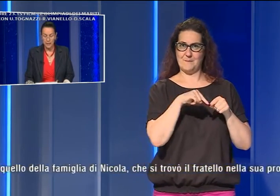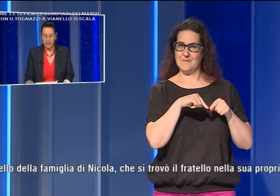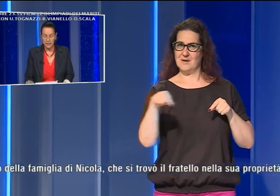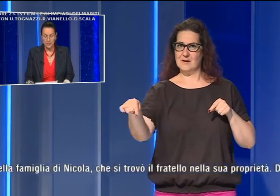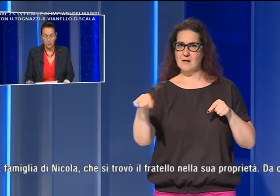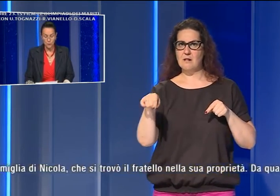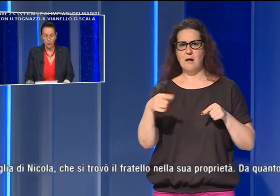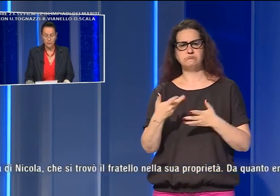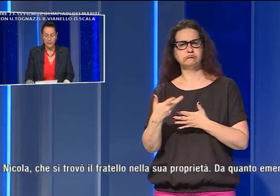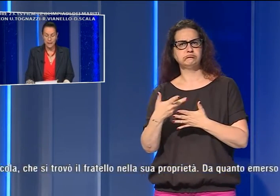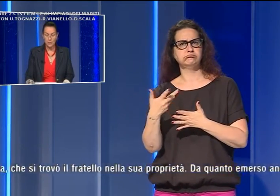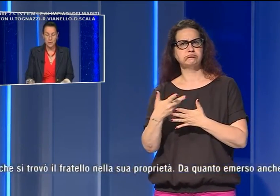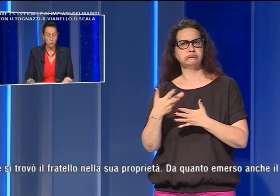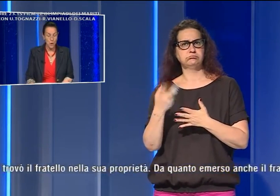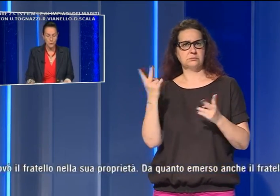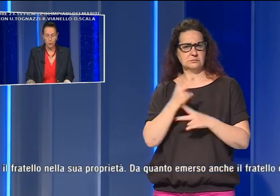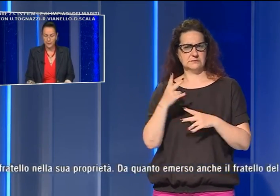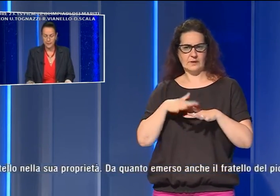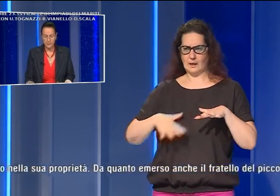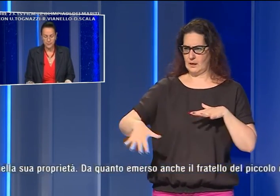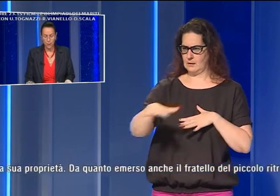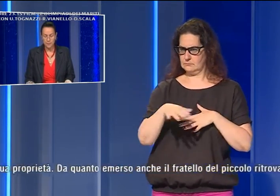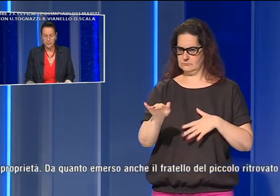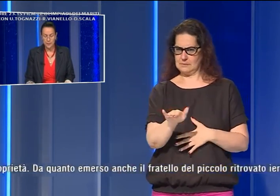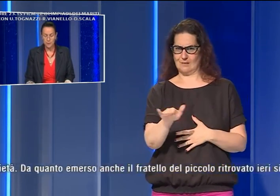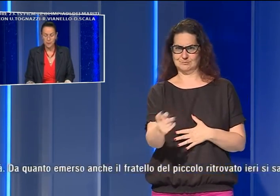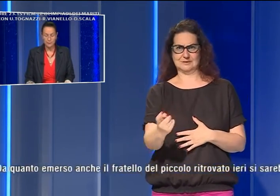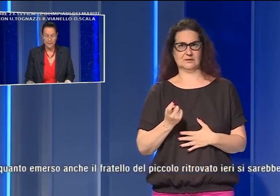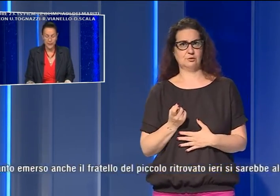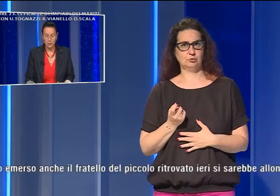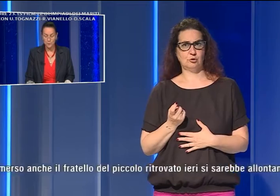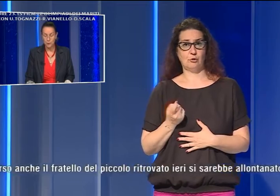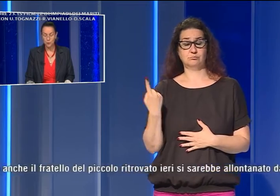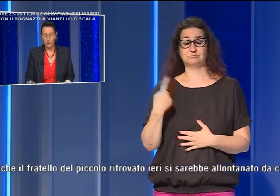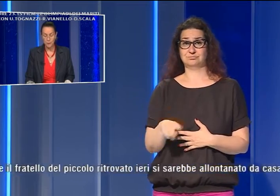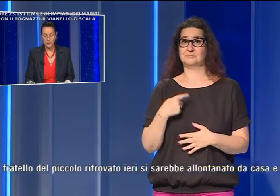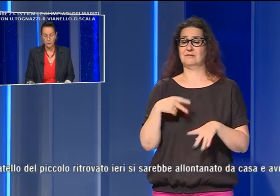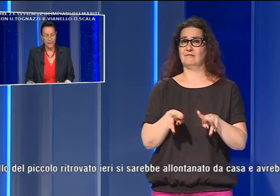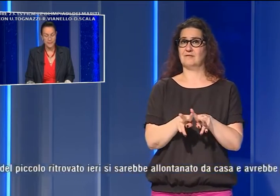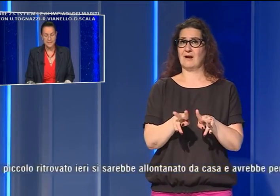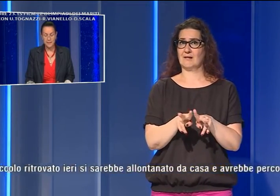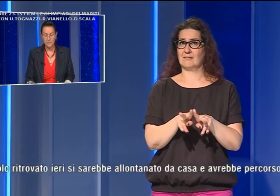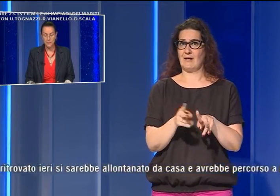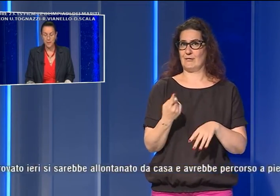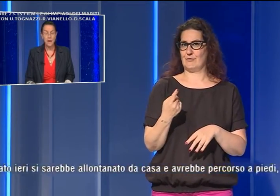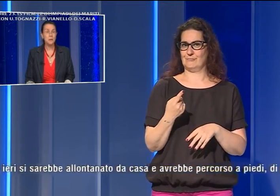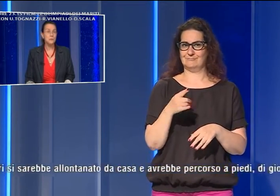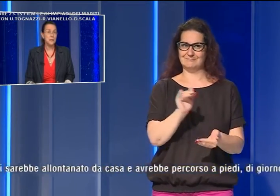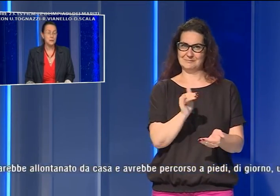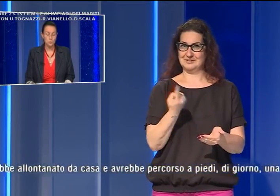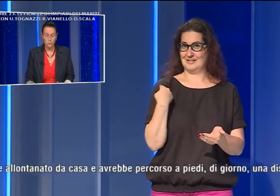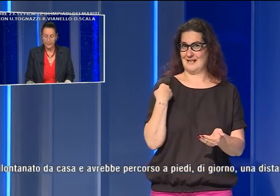che si trovò il fratello nella sua proprietà. Da quanto emerso, anche il fratello del piccolo ritrovato ieri si sarebbe